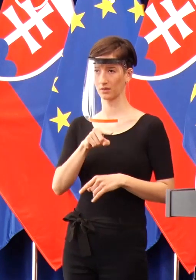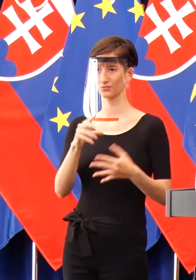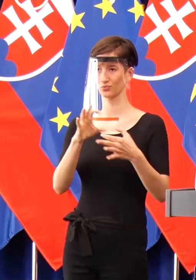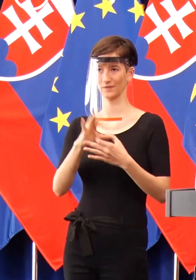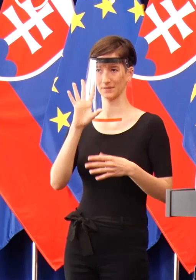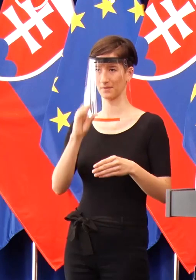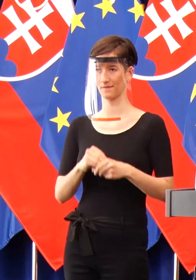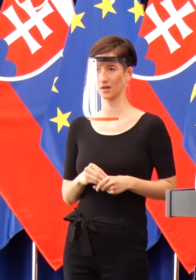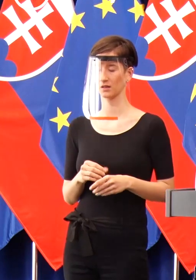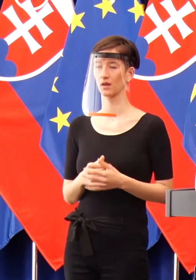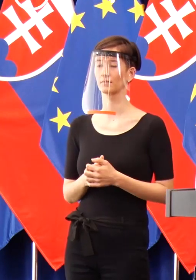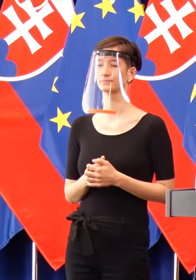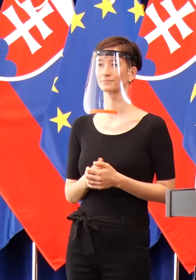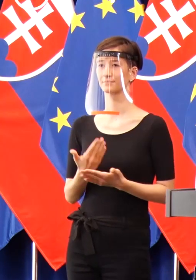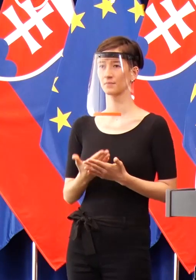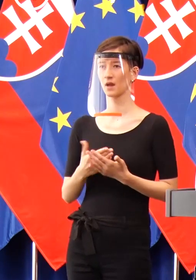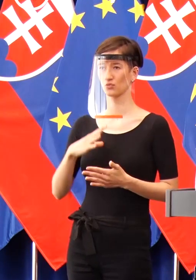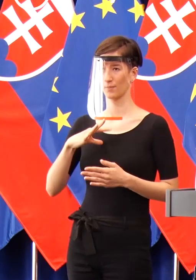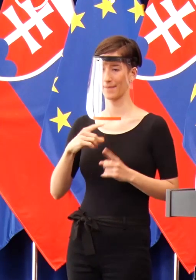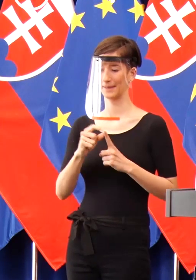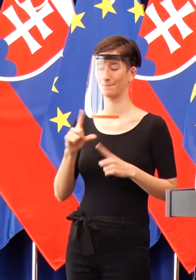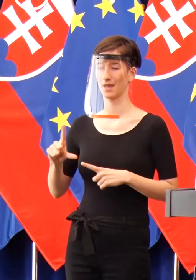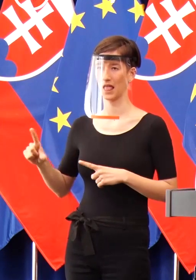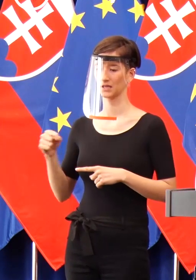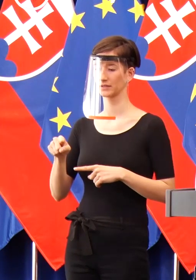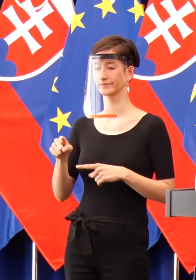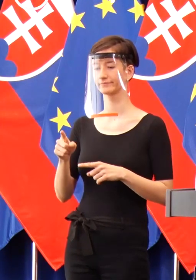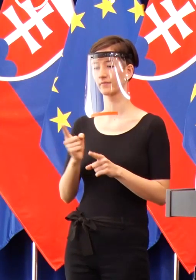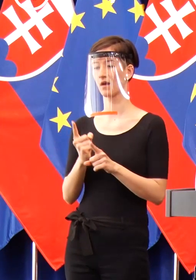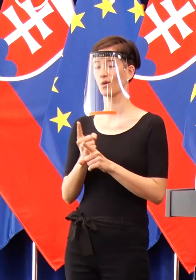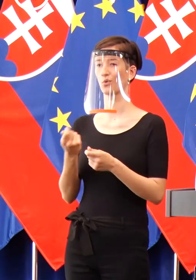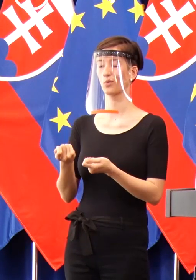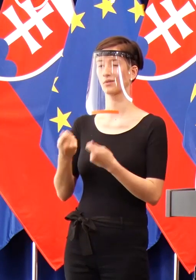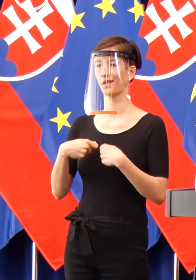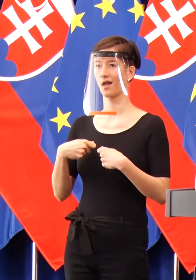darček, z ktorého budeme veľmi rádi, že sa spoločne vylížeme.